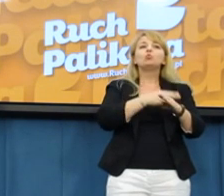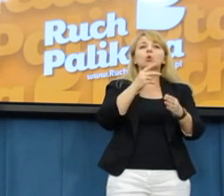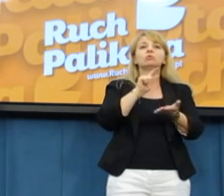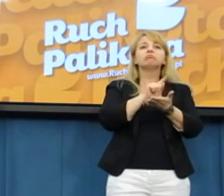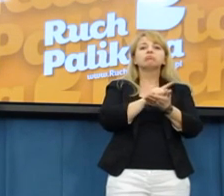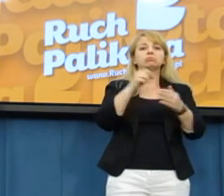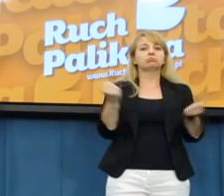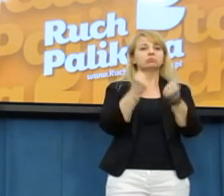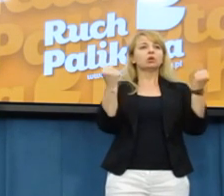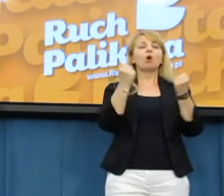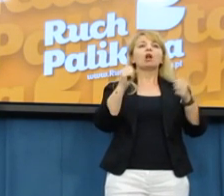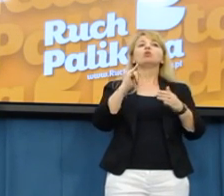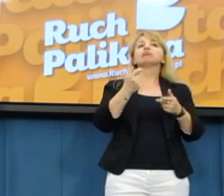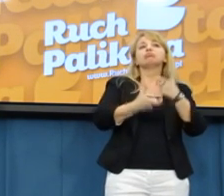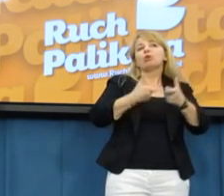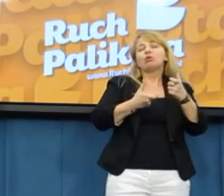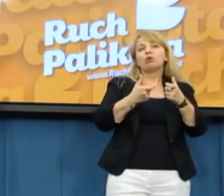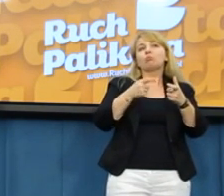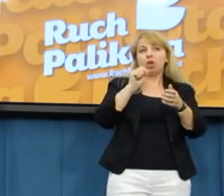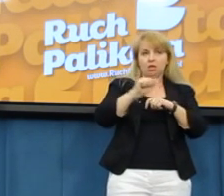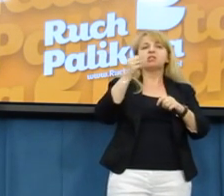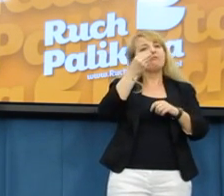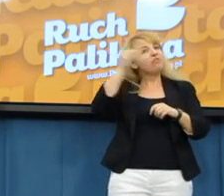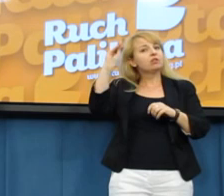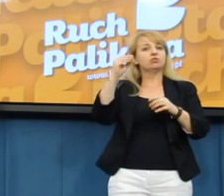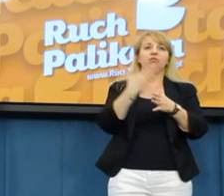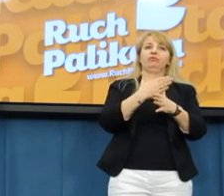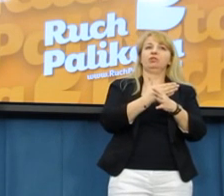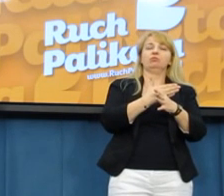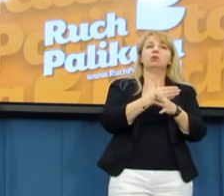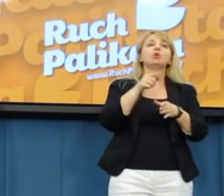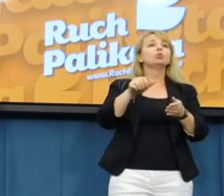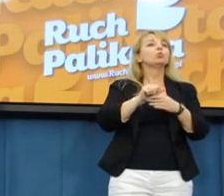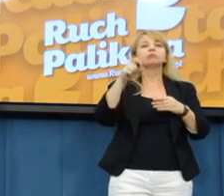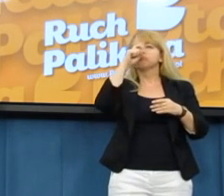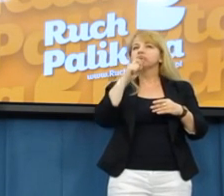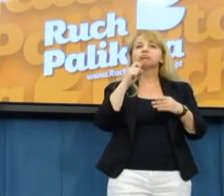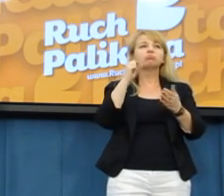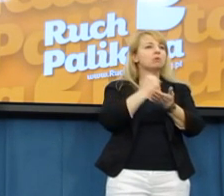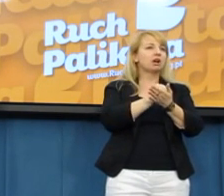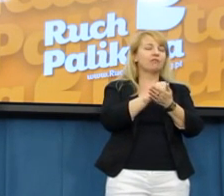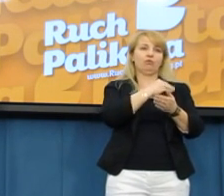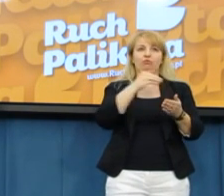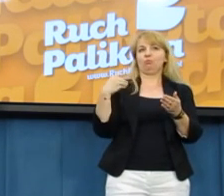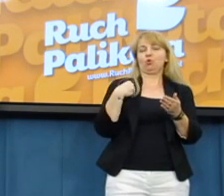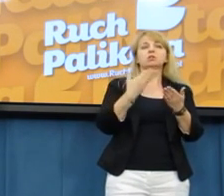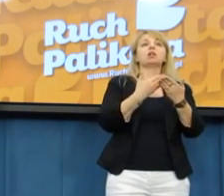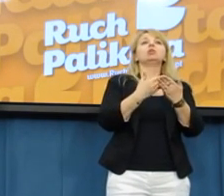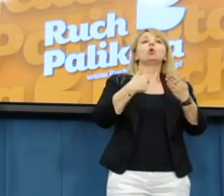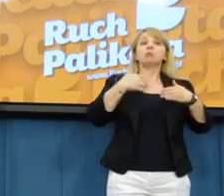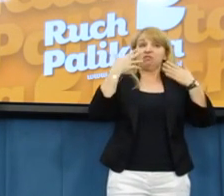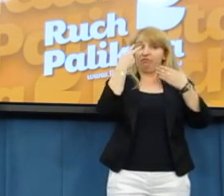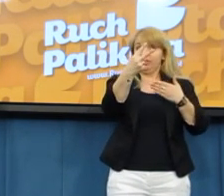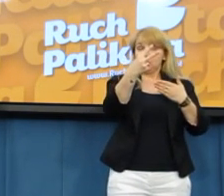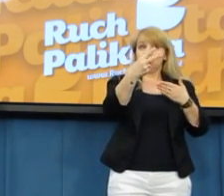więcej i w związku z tym potem w sposób ogólny odniosę się do pewnego problemu, jak chodzi o złe prawo, które w Polsce istnieje i w kwestii tego, to jak może